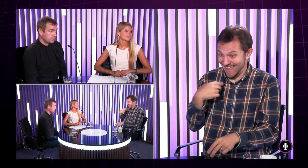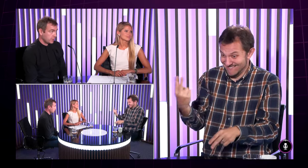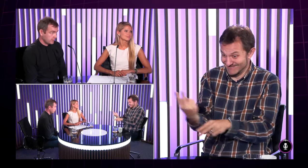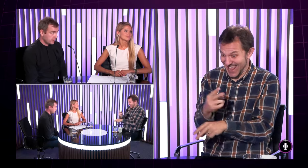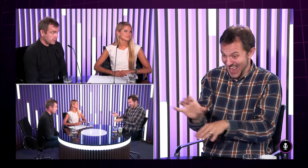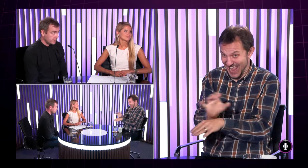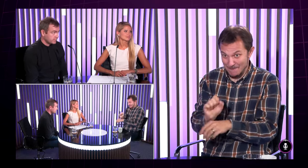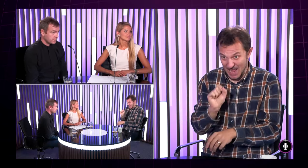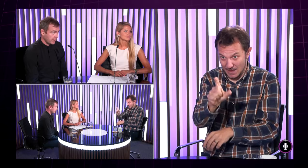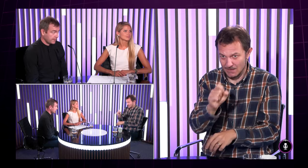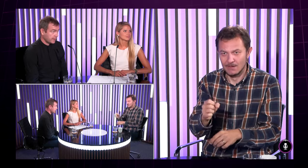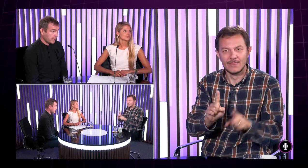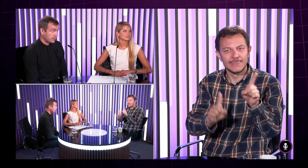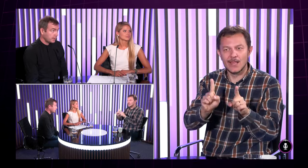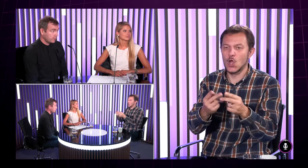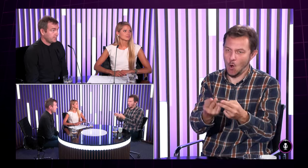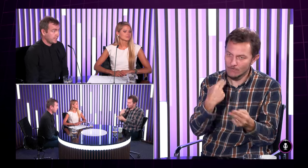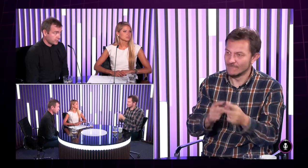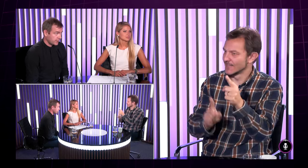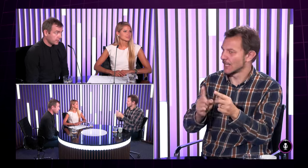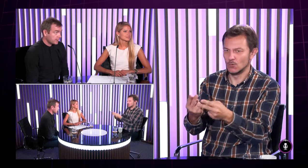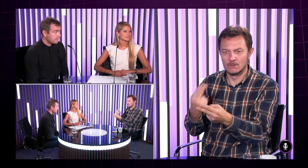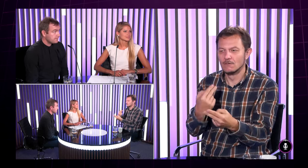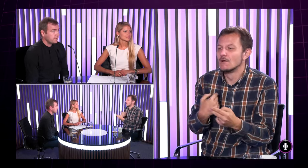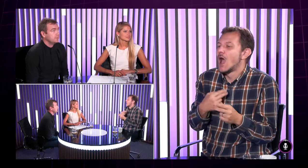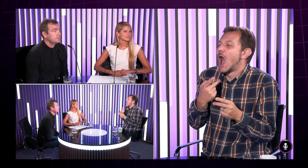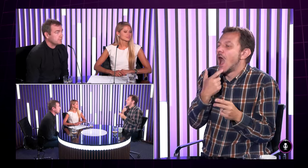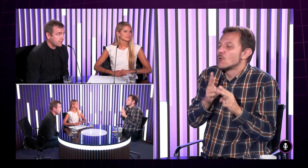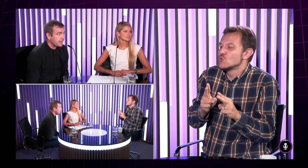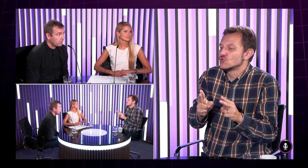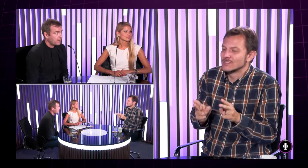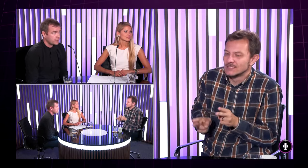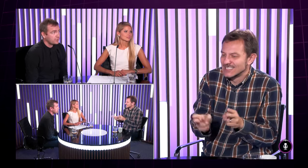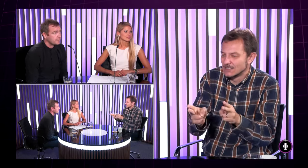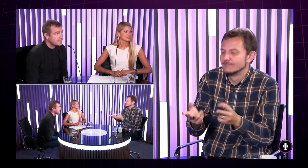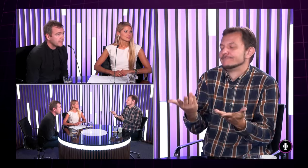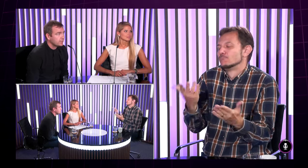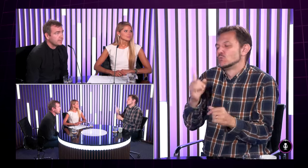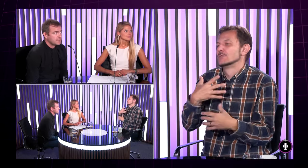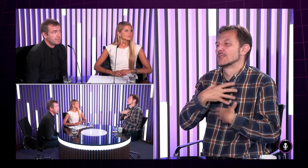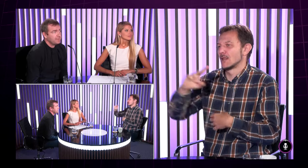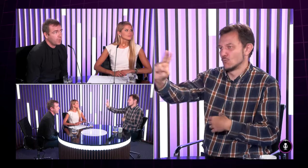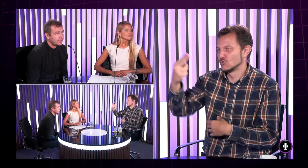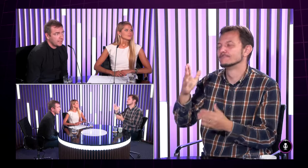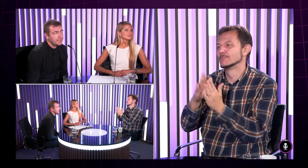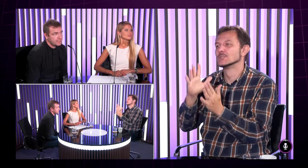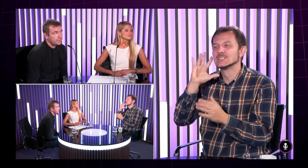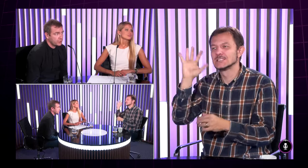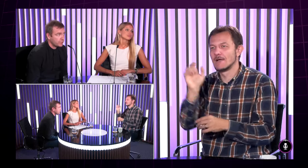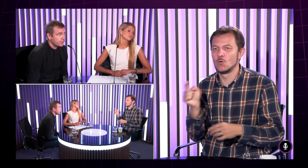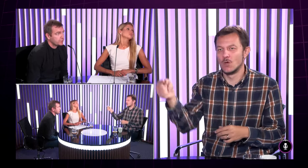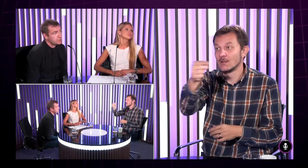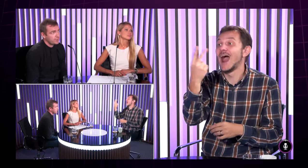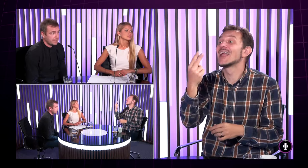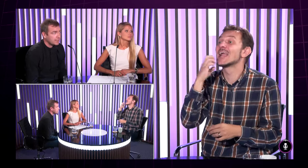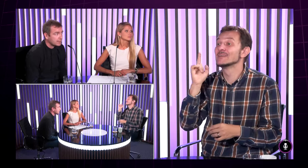počujúci sú tak niekedy zvyknutí napríklad ja povedia že keď niekam voláme že ako keby chceli potom naspäť volať ale dá sa to